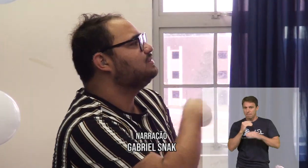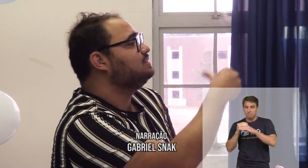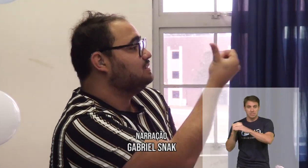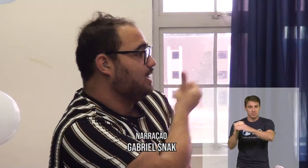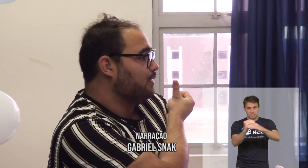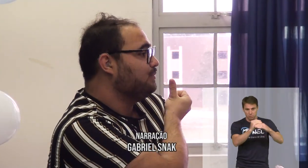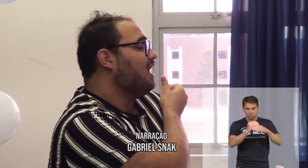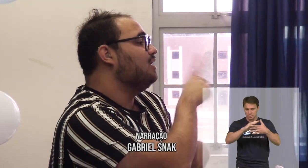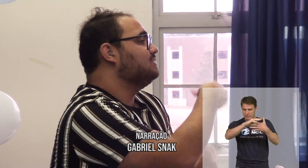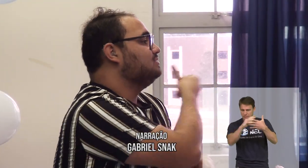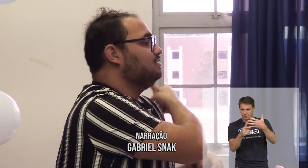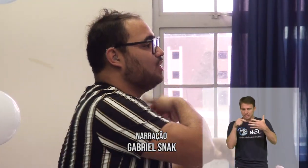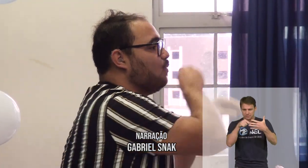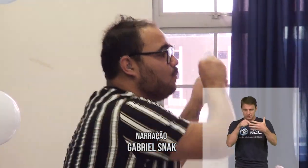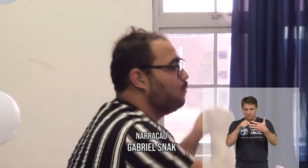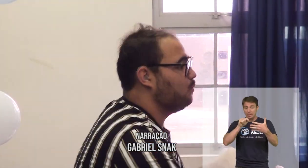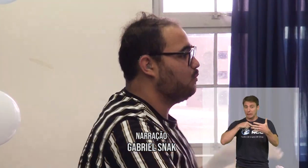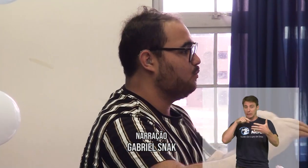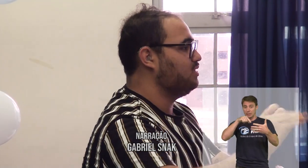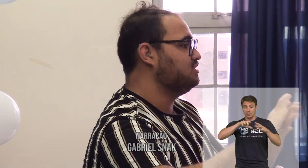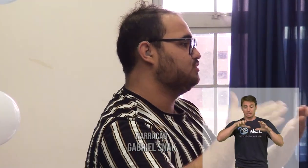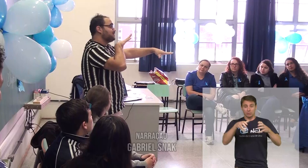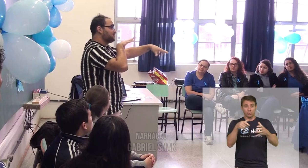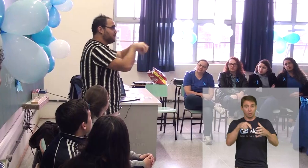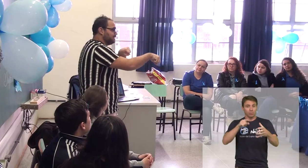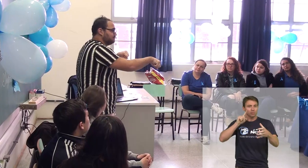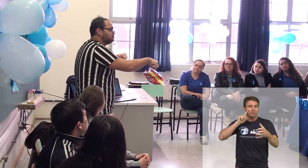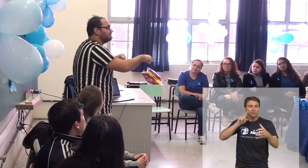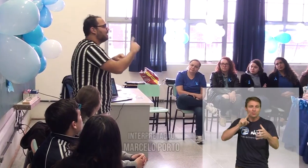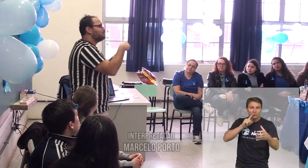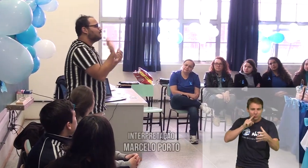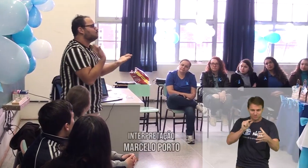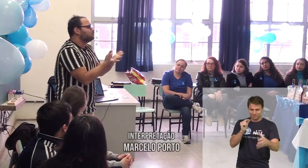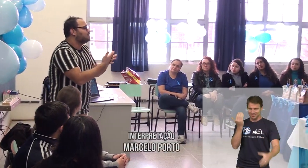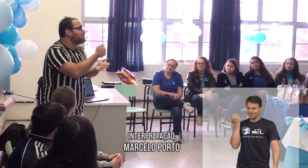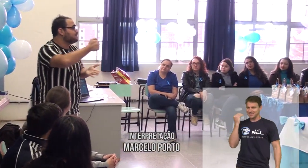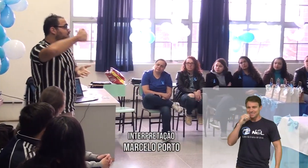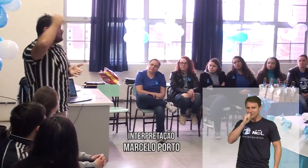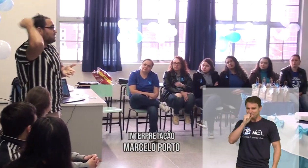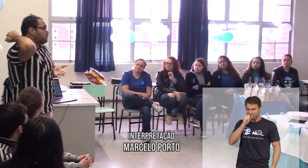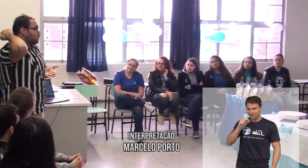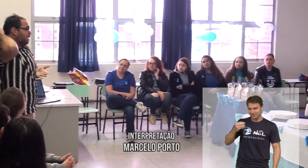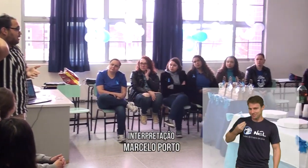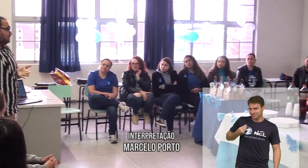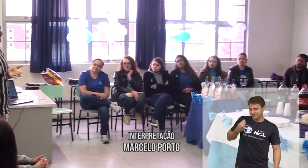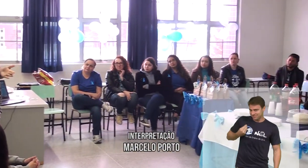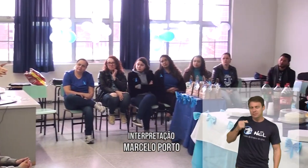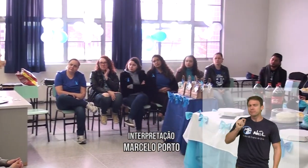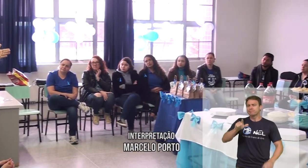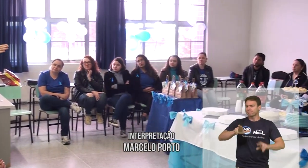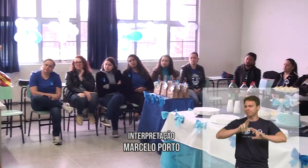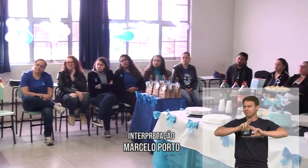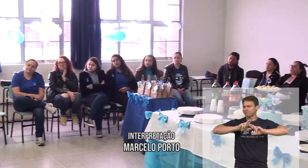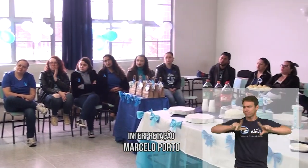Libras, língua brasileira de sinais. Nesse último sábado, surdos que tiveram a vida transformada por essa língua